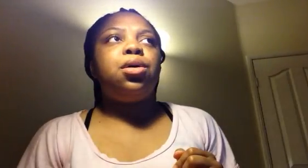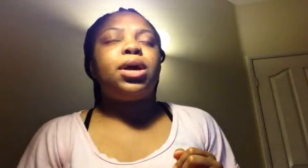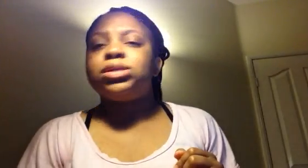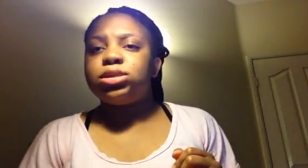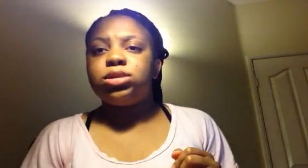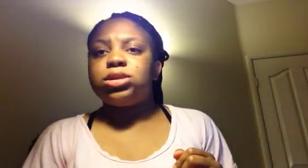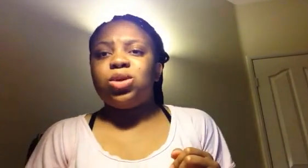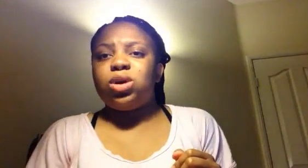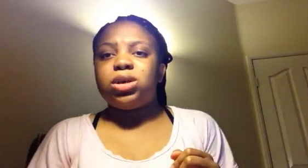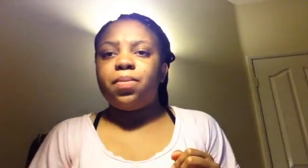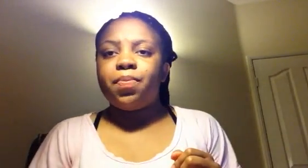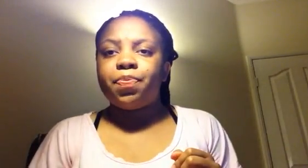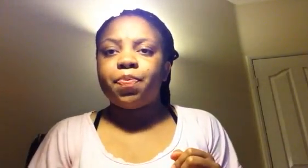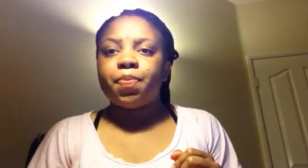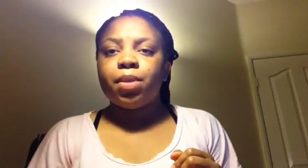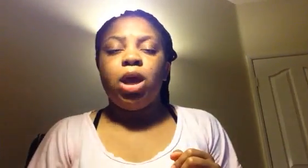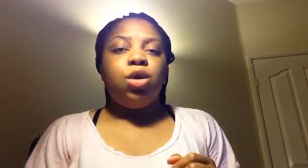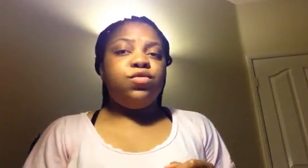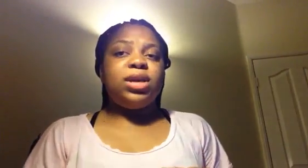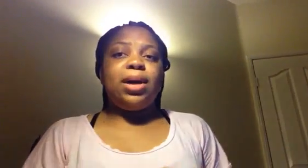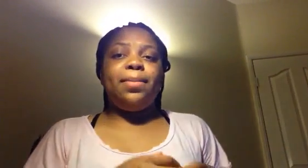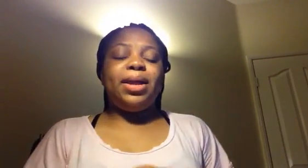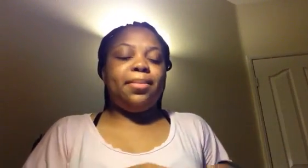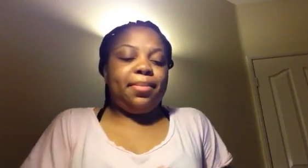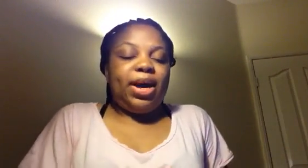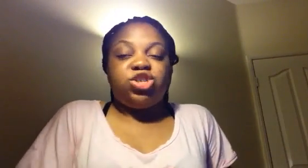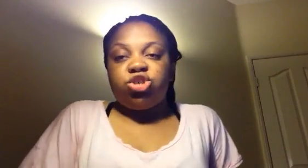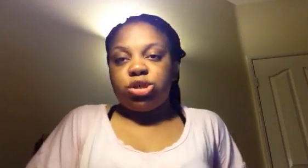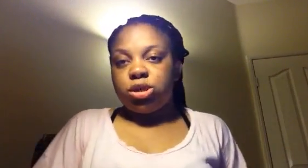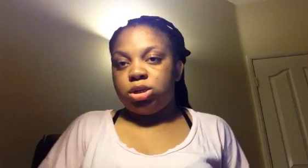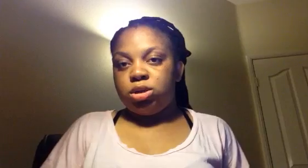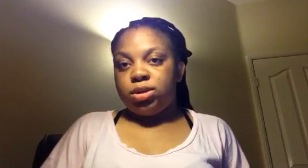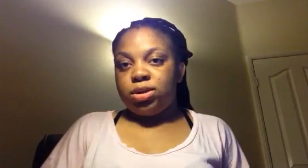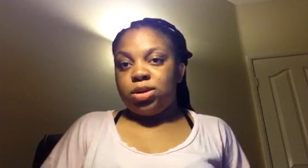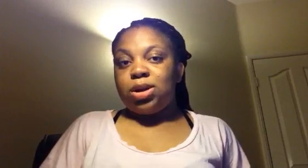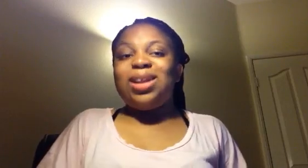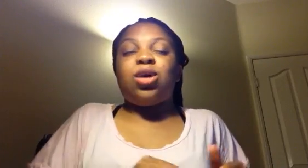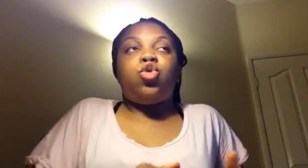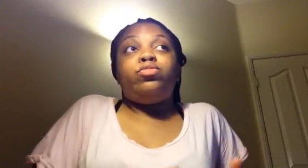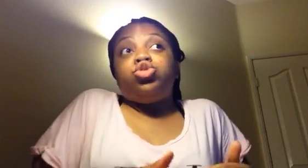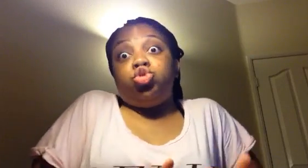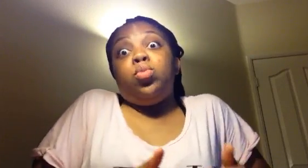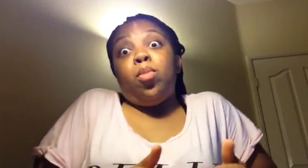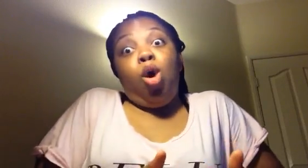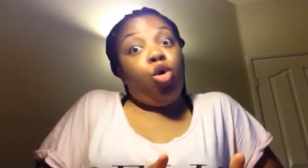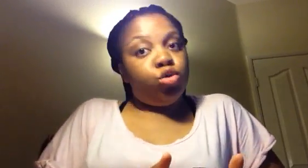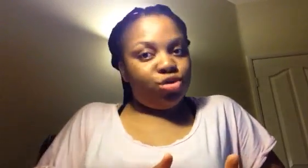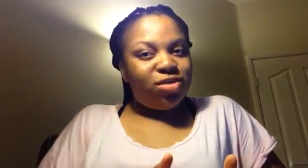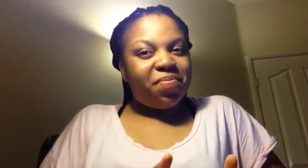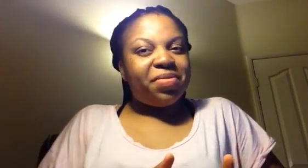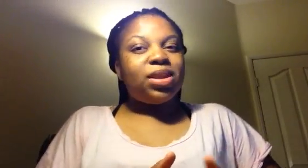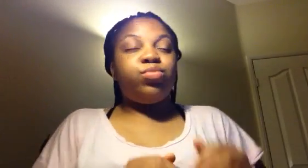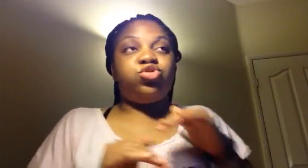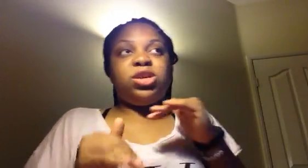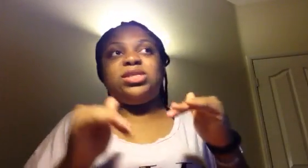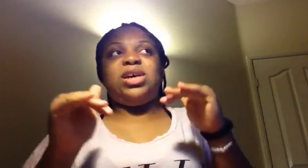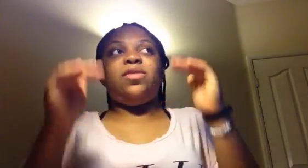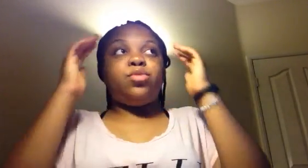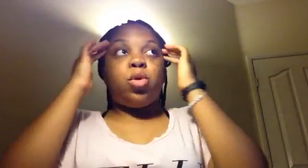C'était quoi ça? Vous êtes en plein match, à la Coupe du Monde. Pour ceux qui ne savent pas